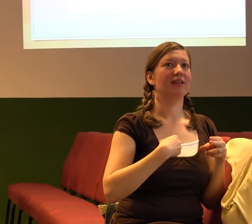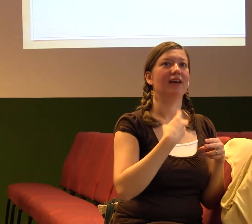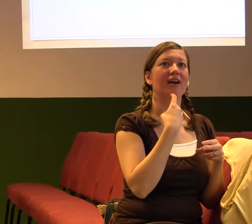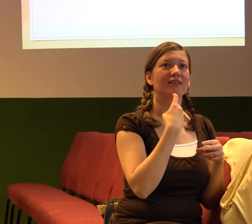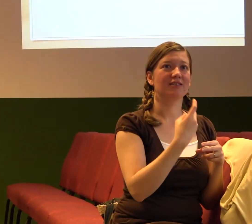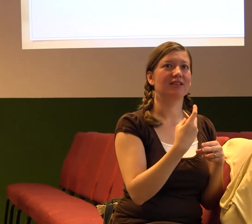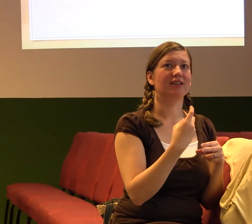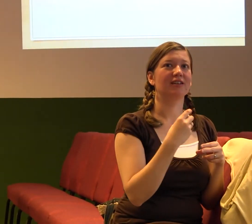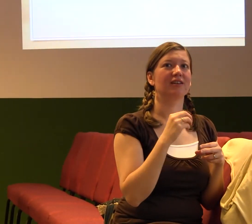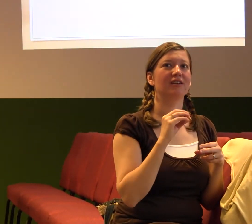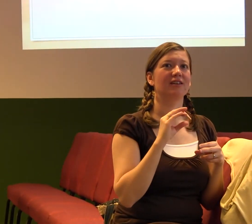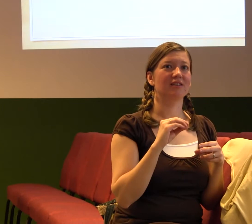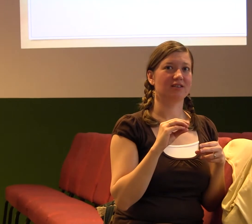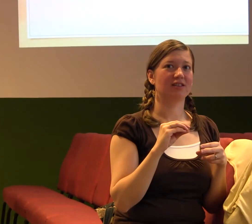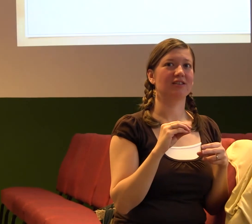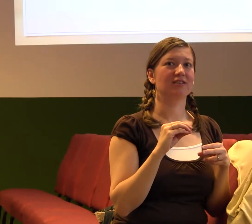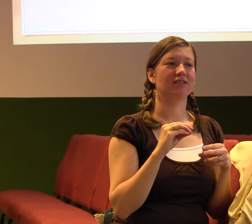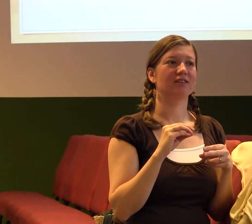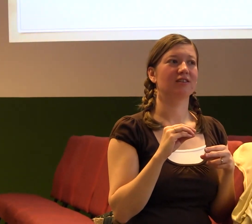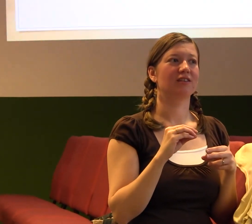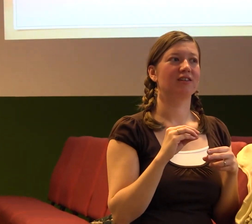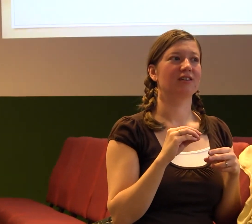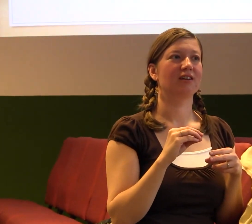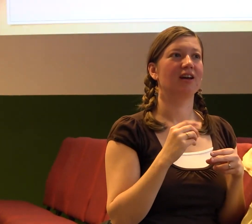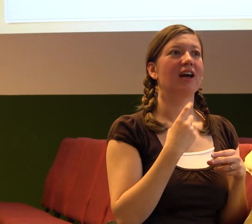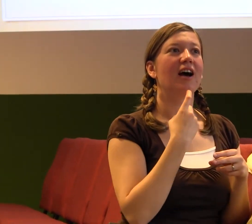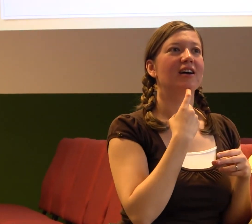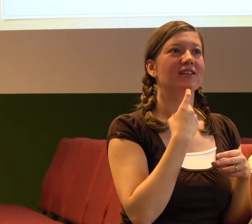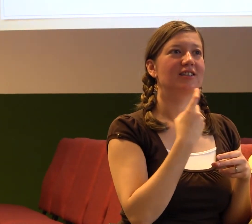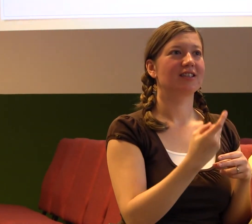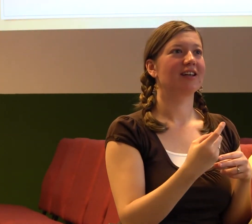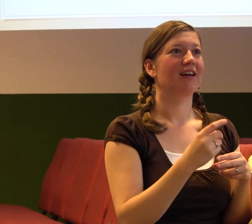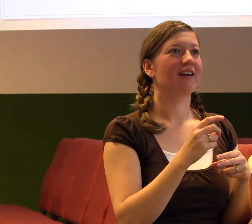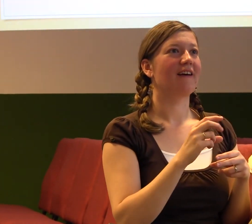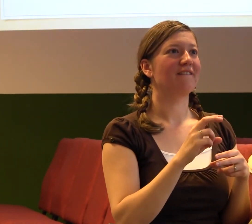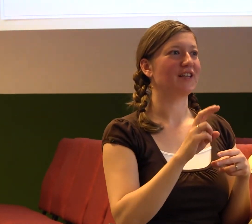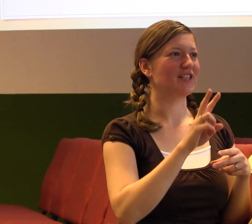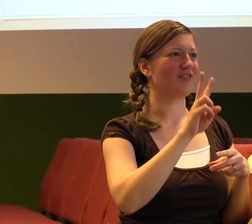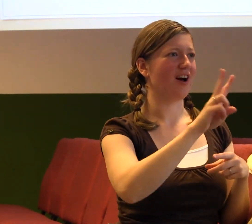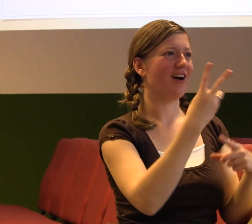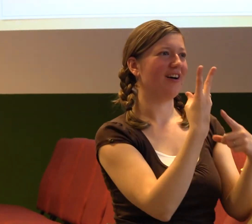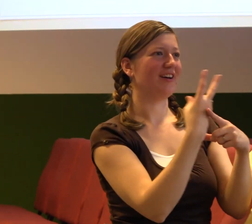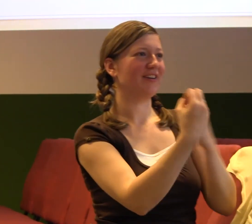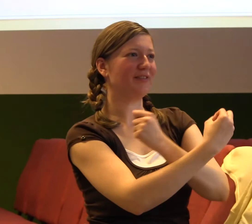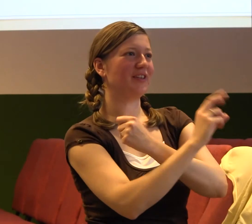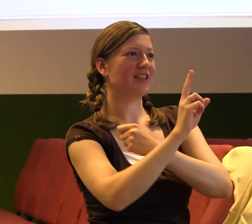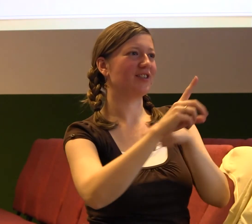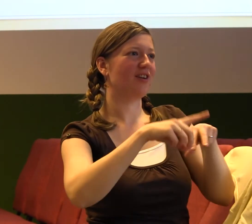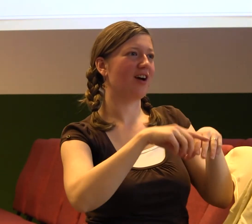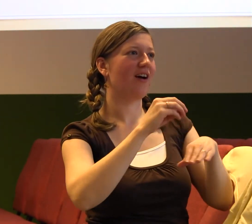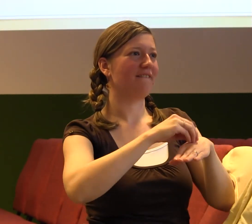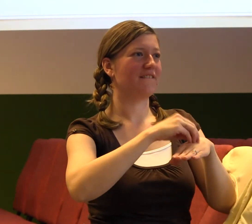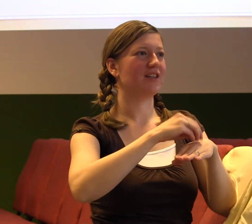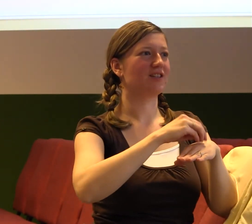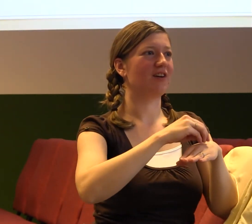že bych chtěla dát tohletu výzvu, ať v následujícím týdnu všichni zkusíme vymyslet jednu věc, kterou v práci nebo ve škole